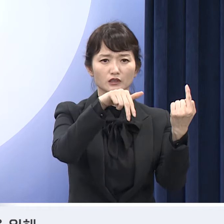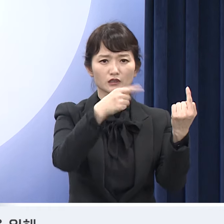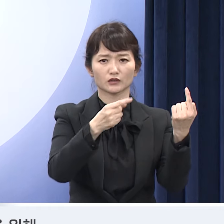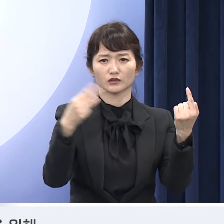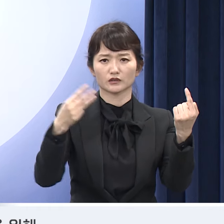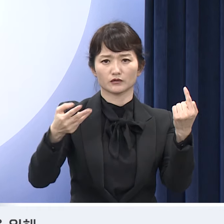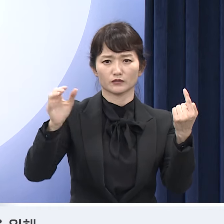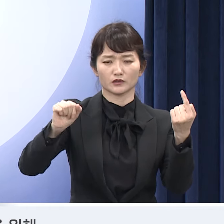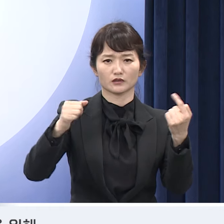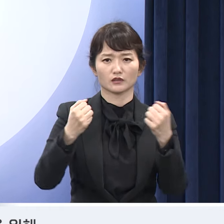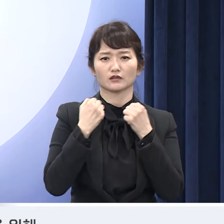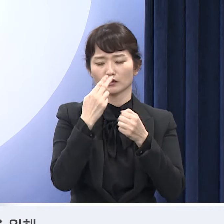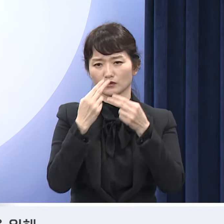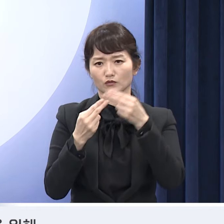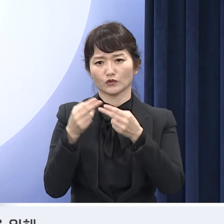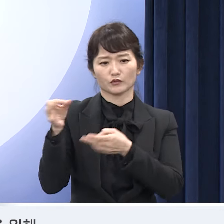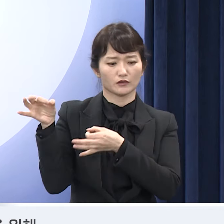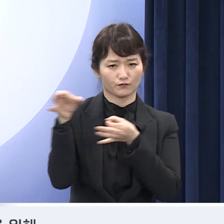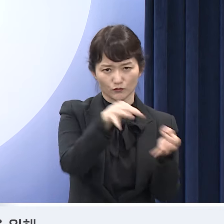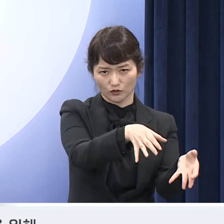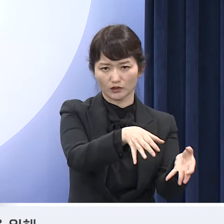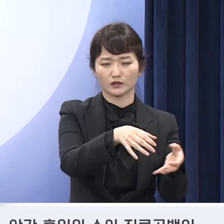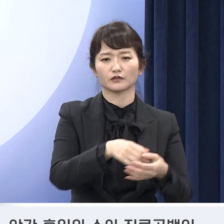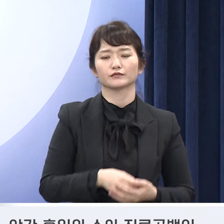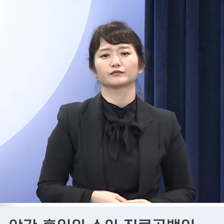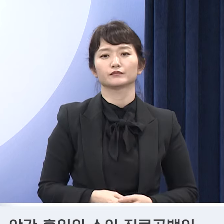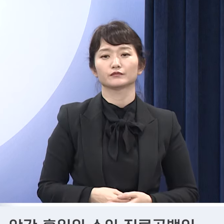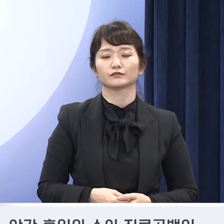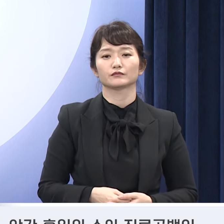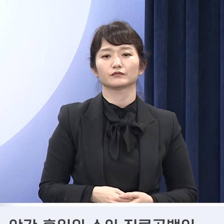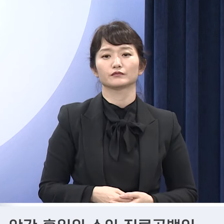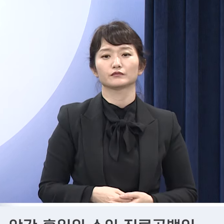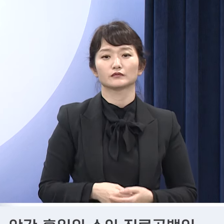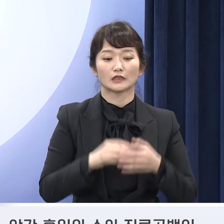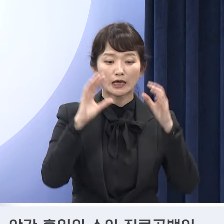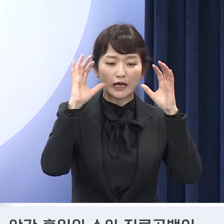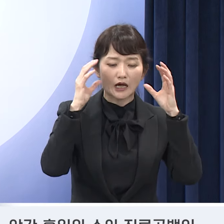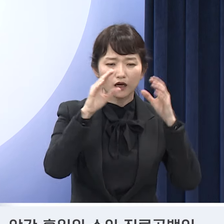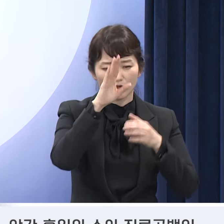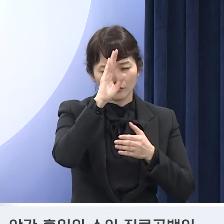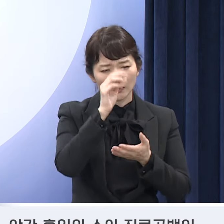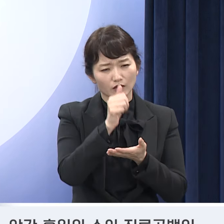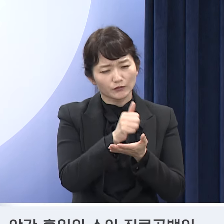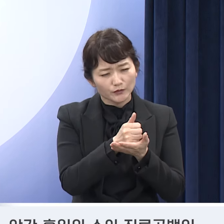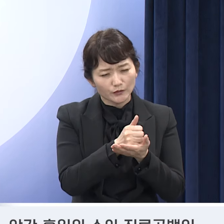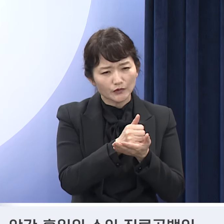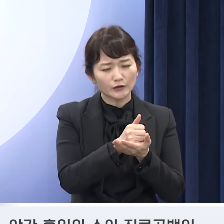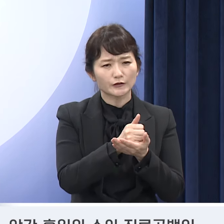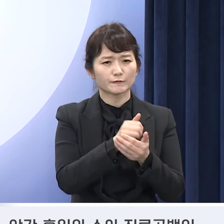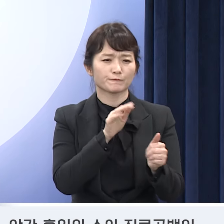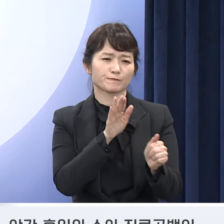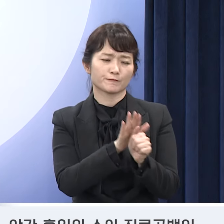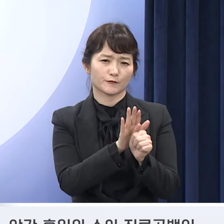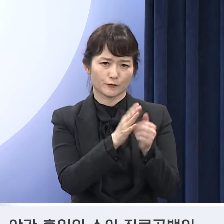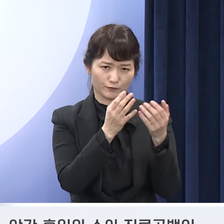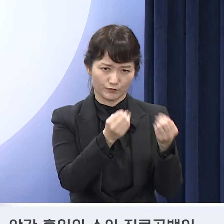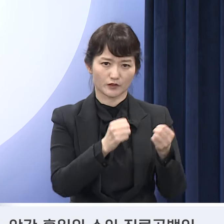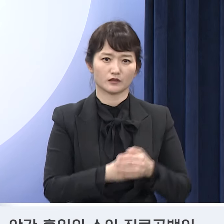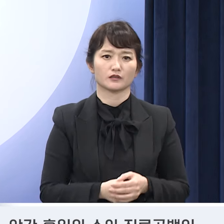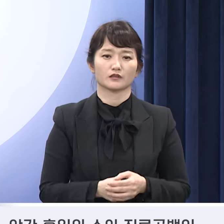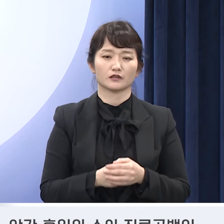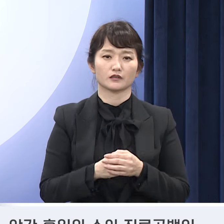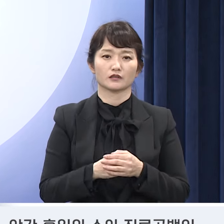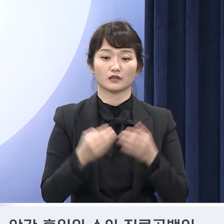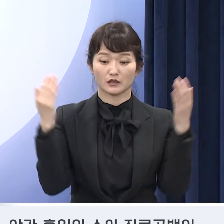규모의 건강보험 재정을 투입합니다. 무엇보다 소아중증진료를 두특게 보상하고 야간 휴일에